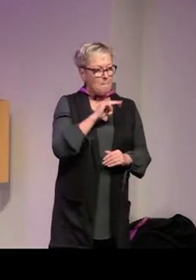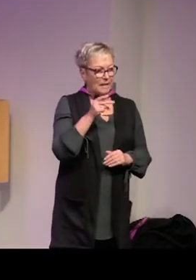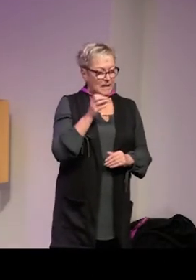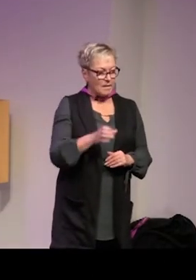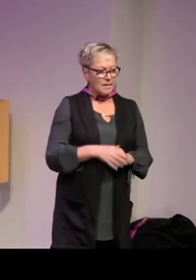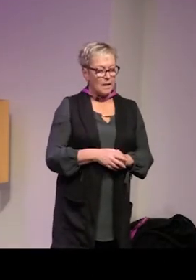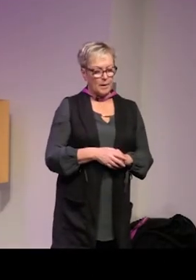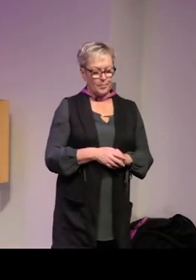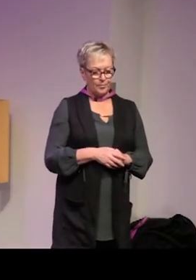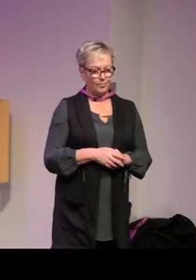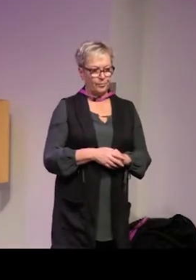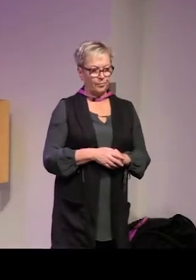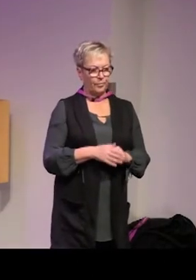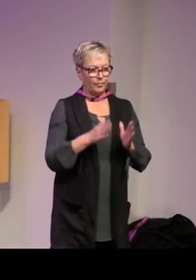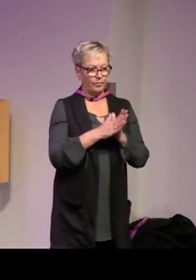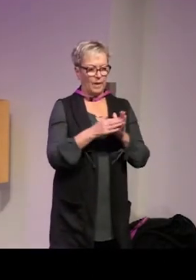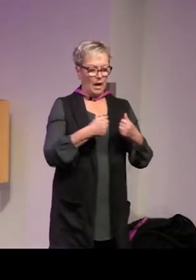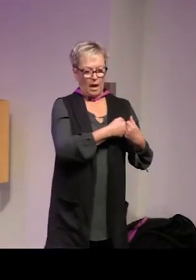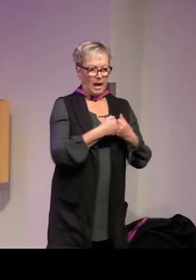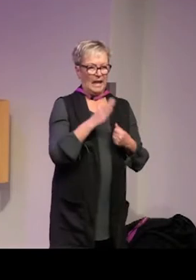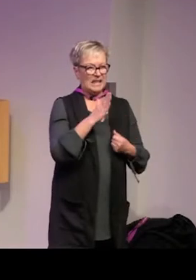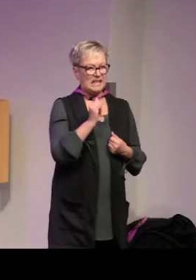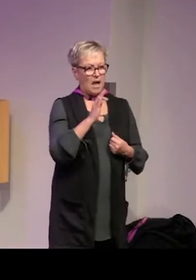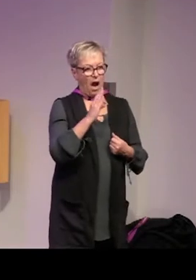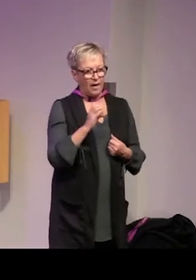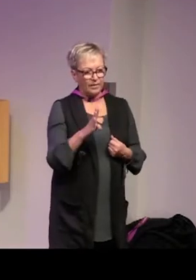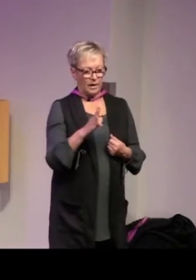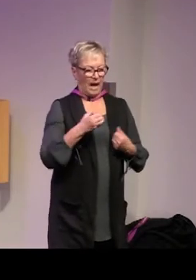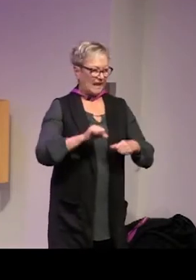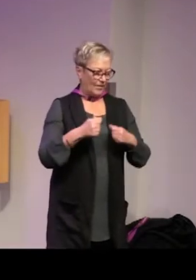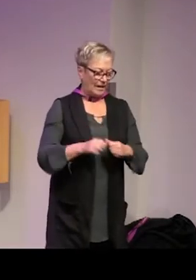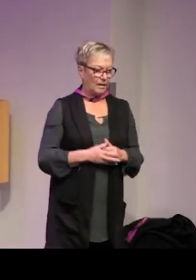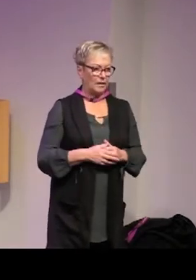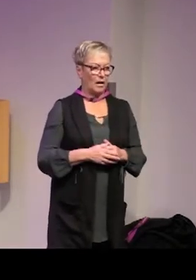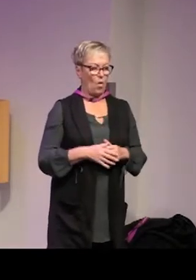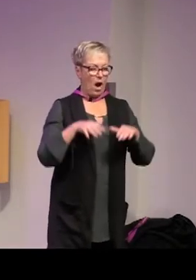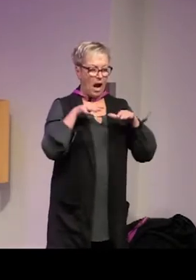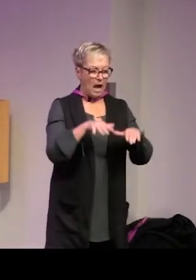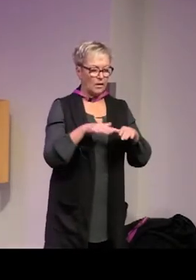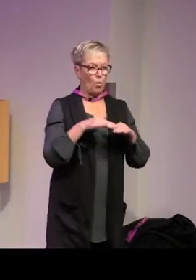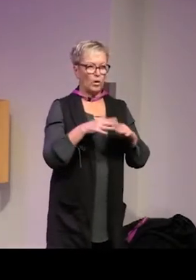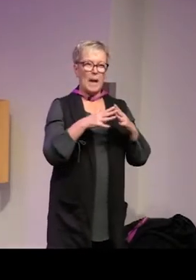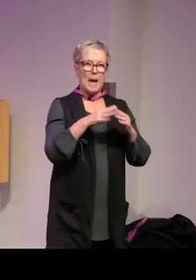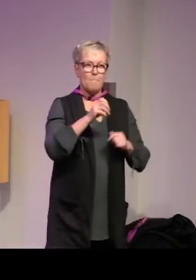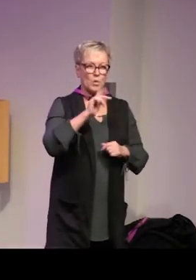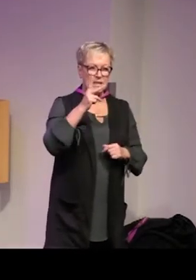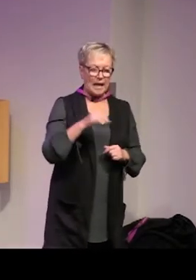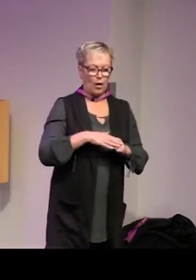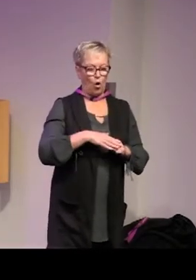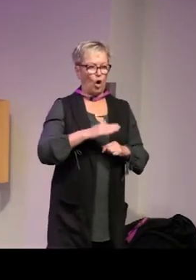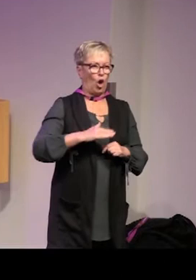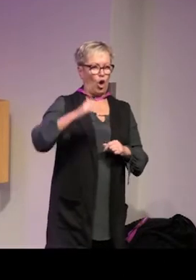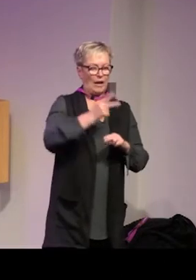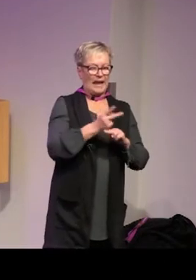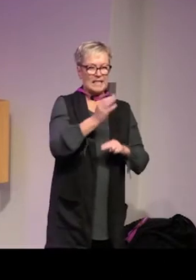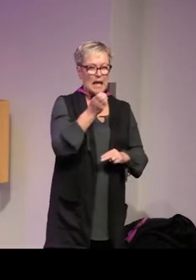det som du säger Mattias med de här counter-jihad-aktiviteterna och attacker mot moskéer men också